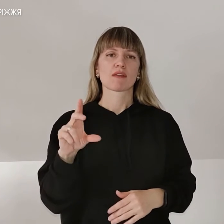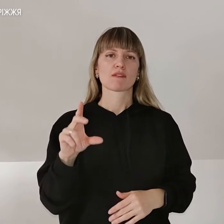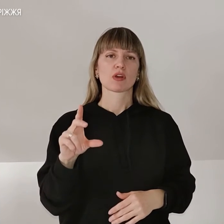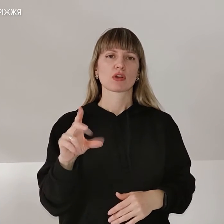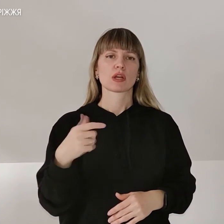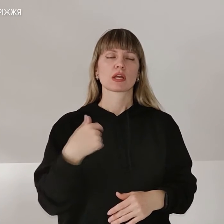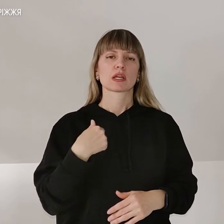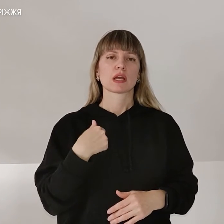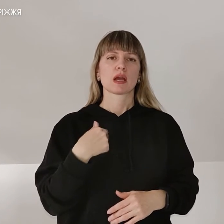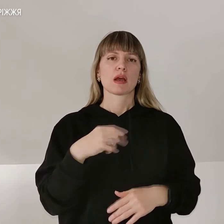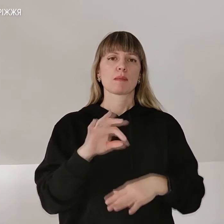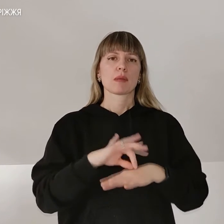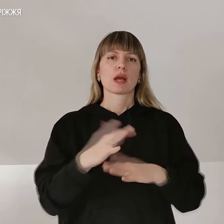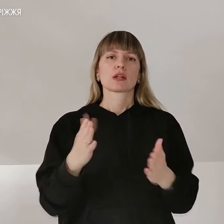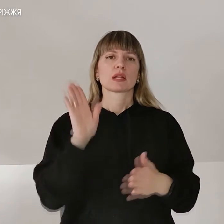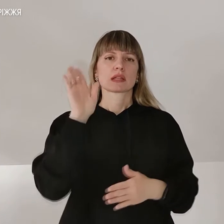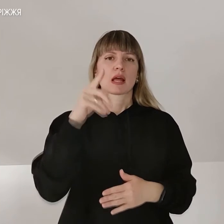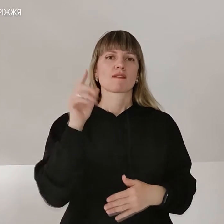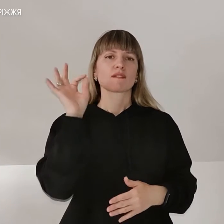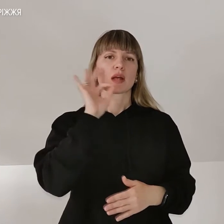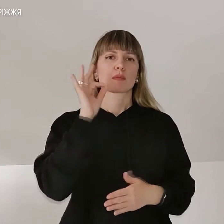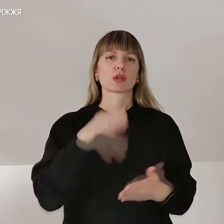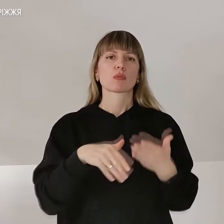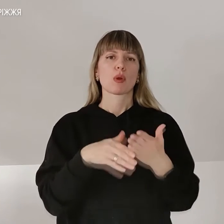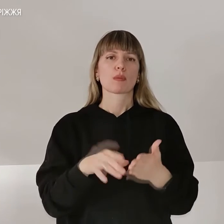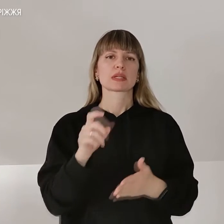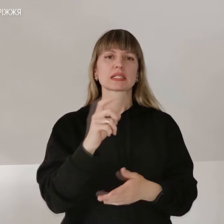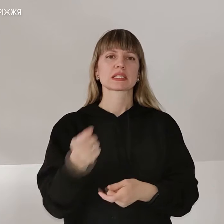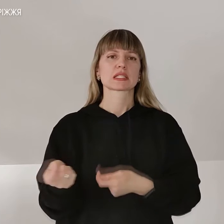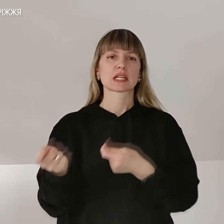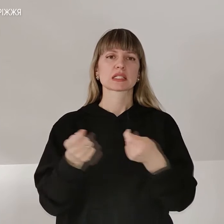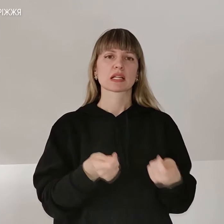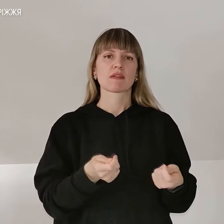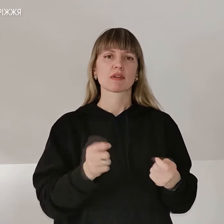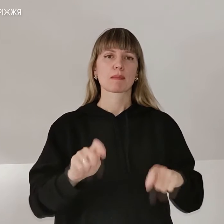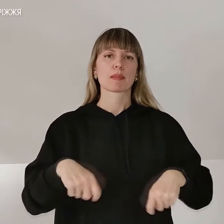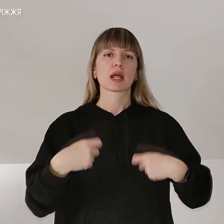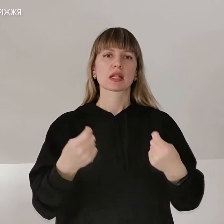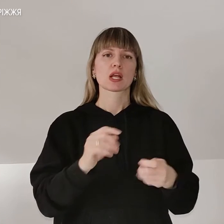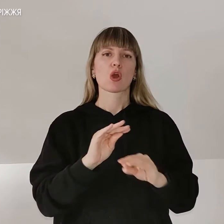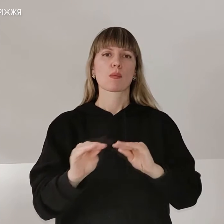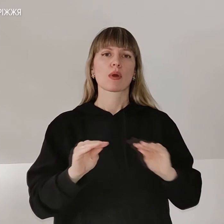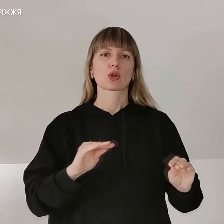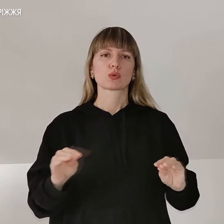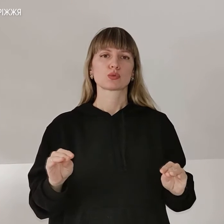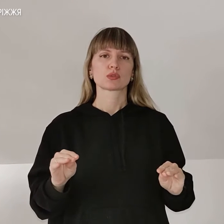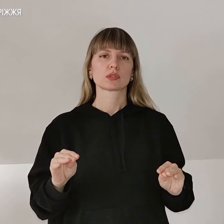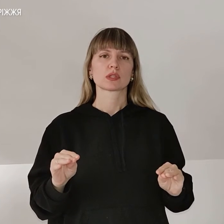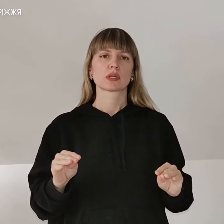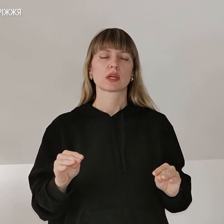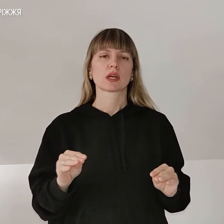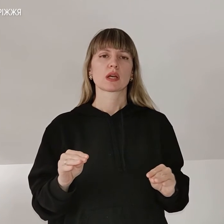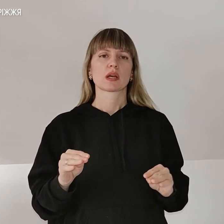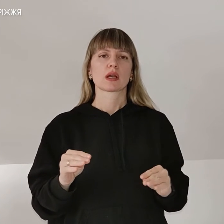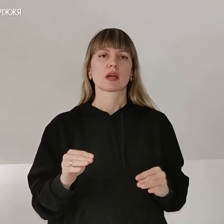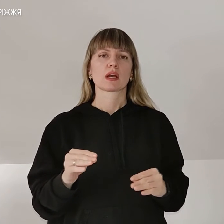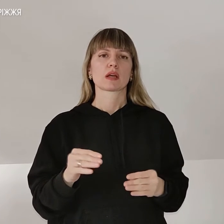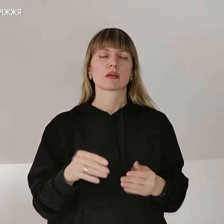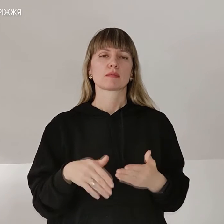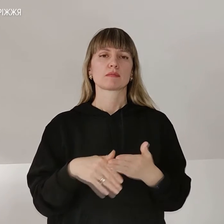лікарень, які в Німеччині допомогли з передачі